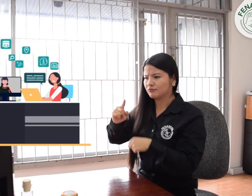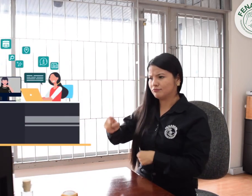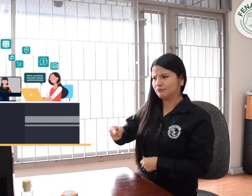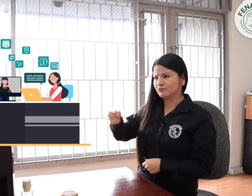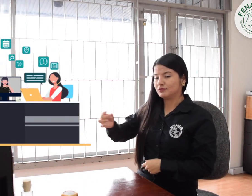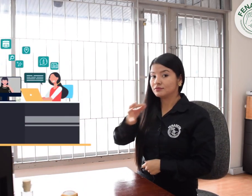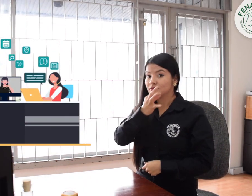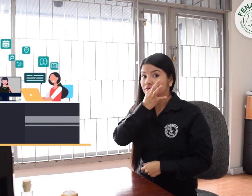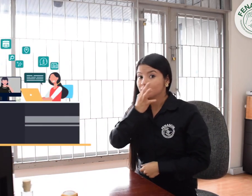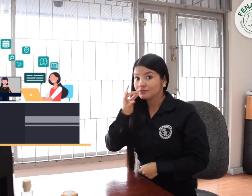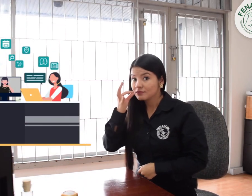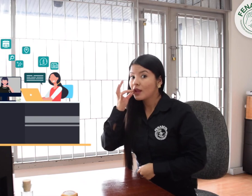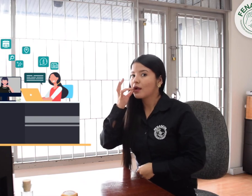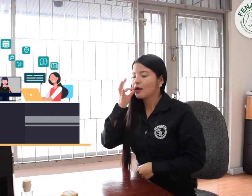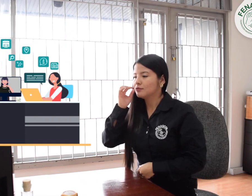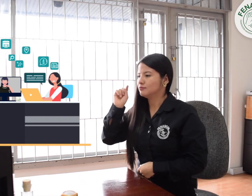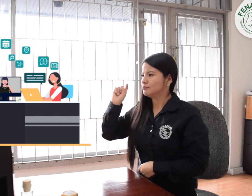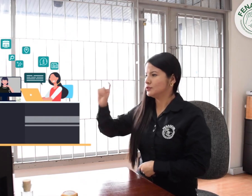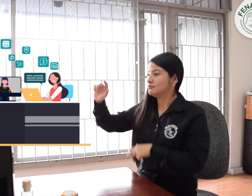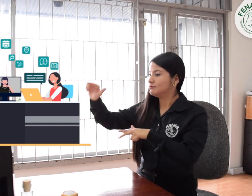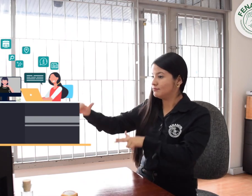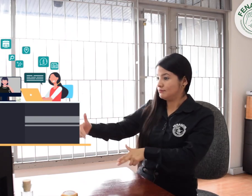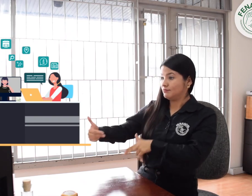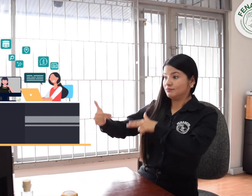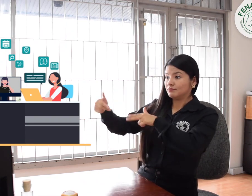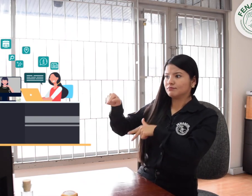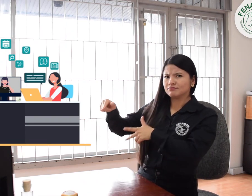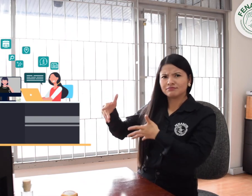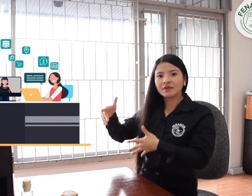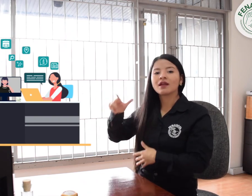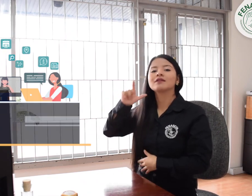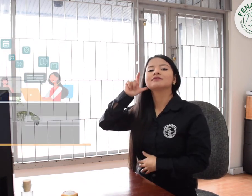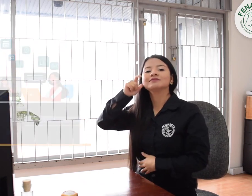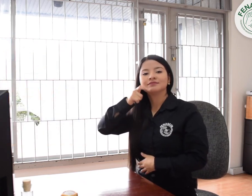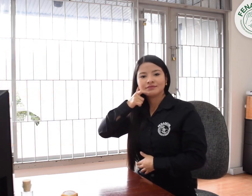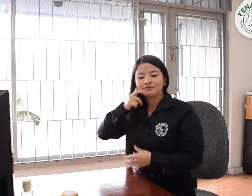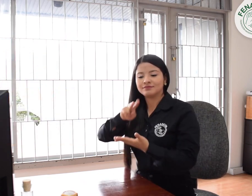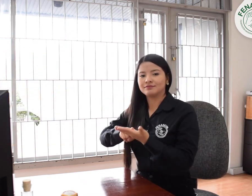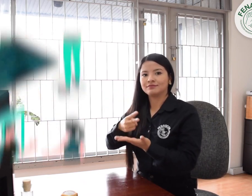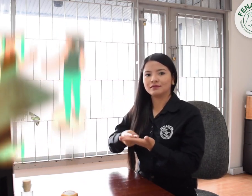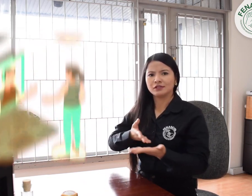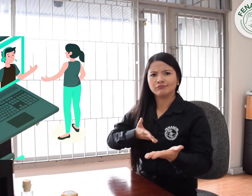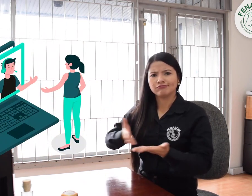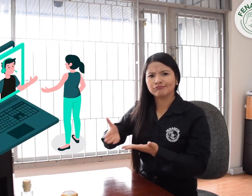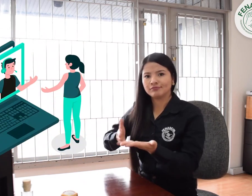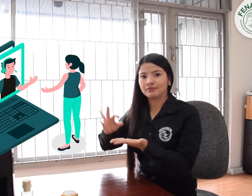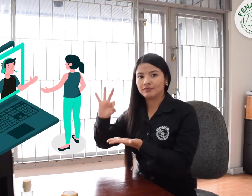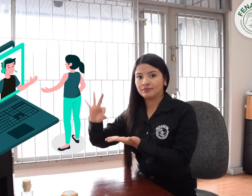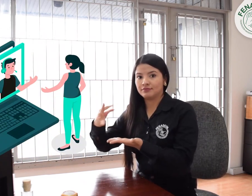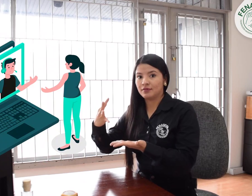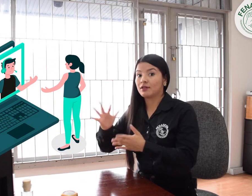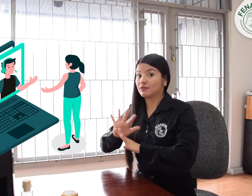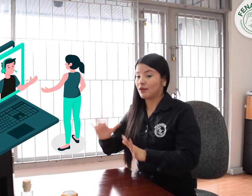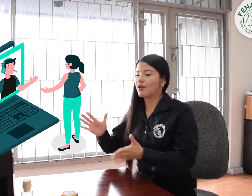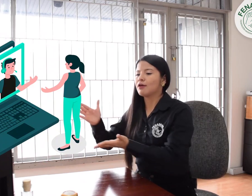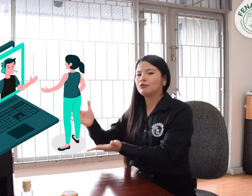oficinas. Es el funcionario quien ingresa a la plataforma de Servir con usuario y contraseña para solicitar el